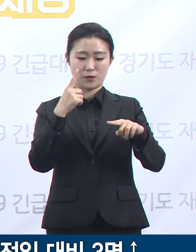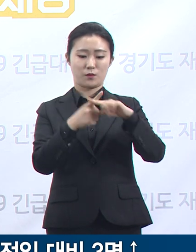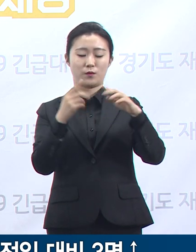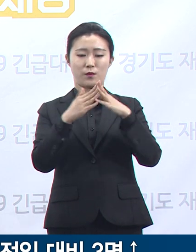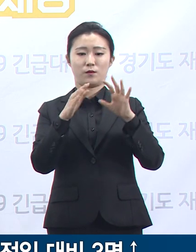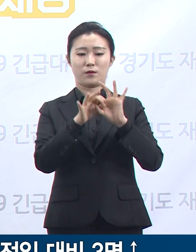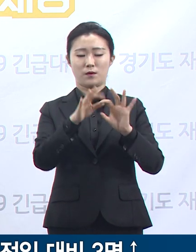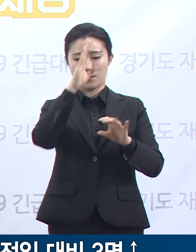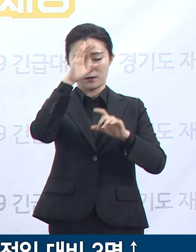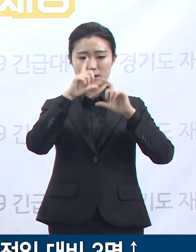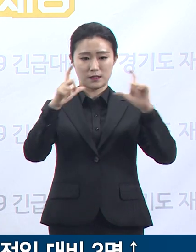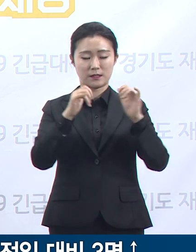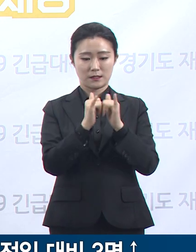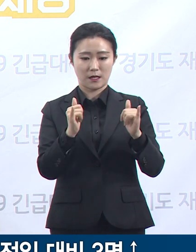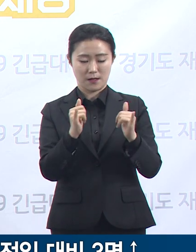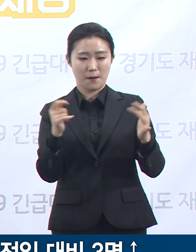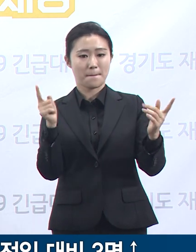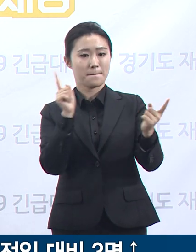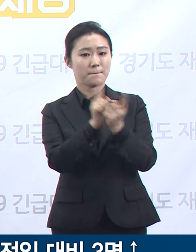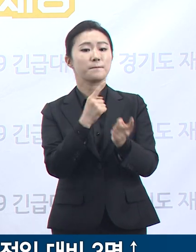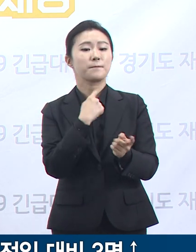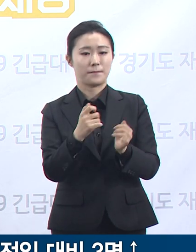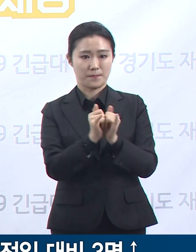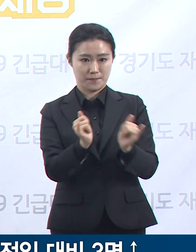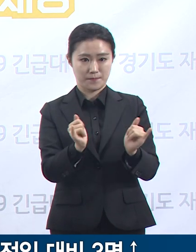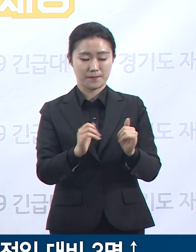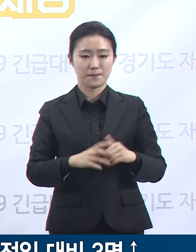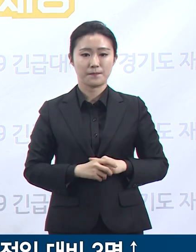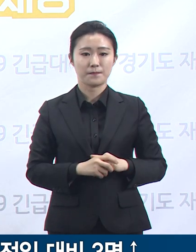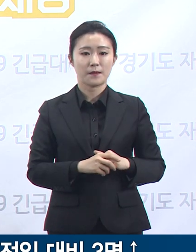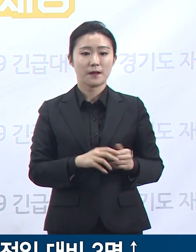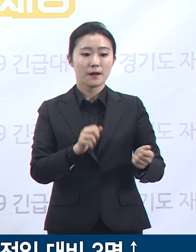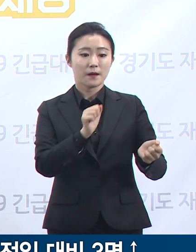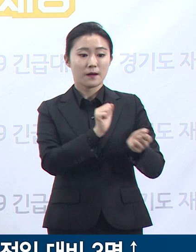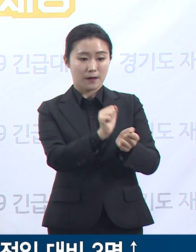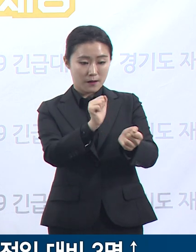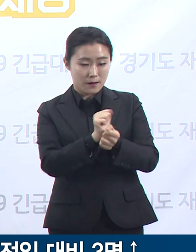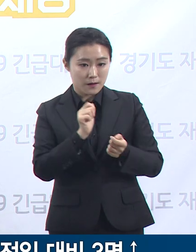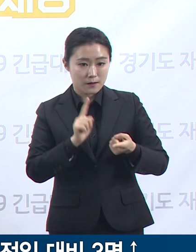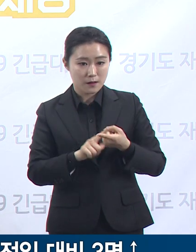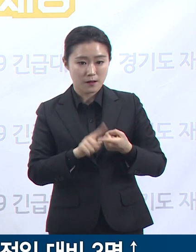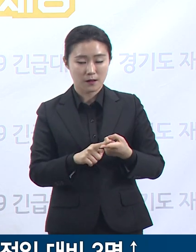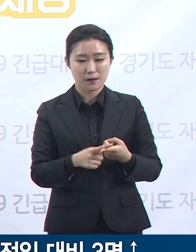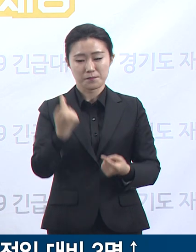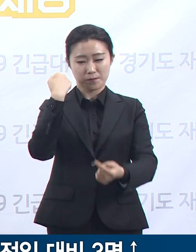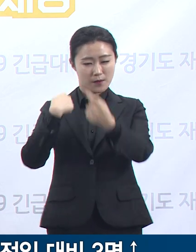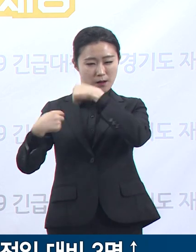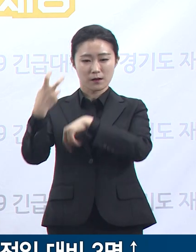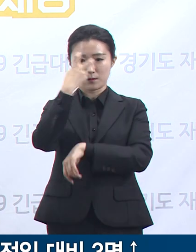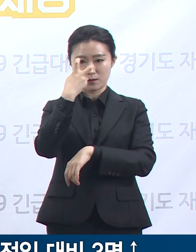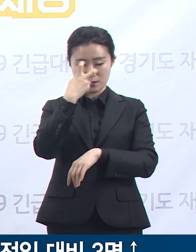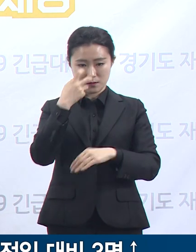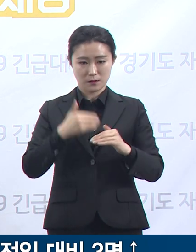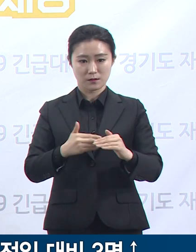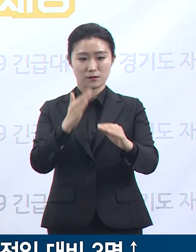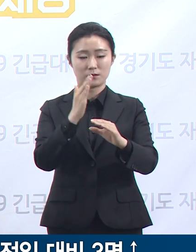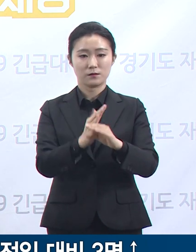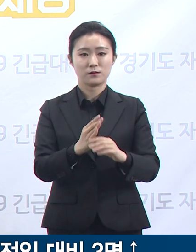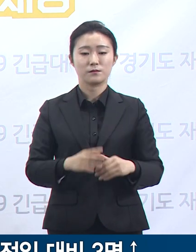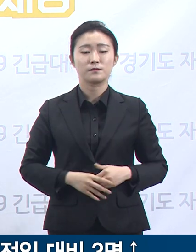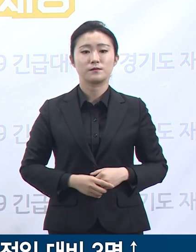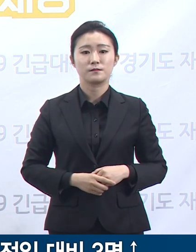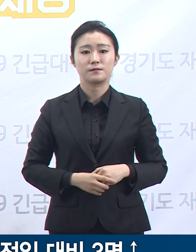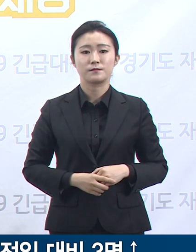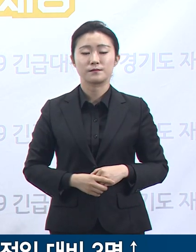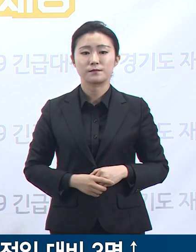파견하여 확진자의 이동 동선에 따른 접촉자 관리 및 감염원에 대한 심층역학 조사를 진행 중입니다. 서울 리치웨이